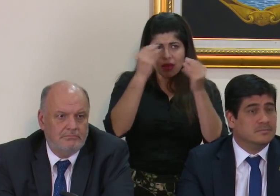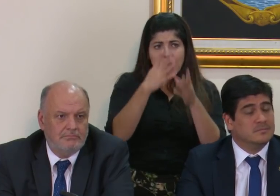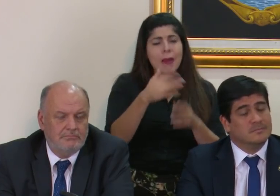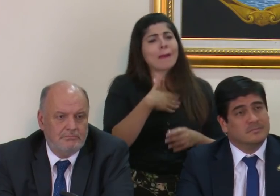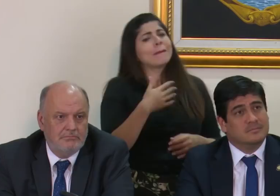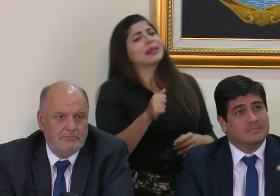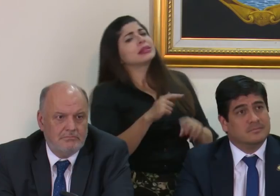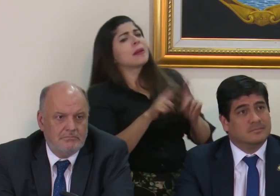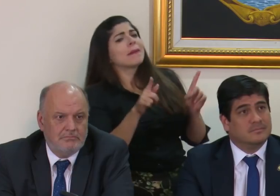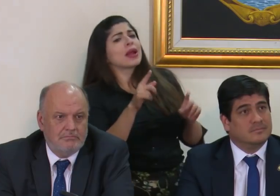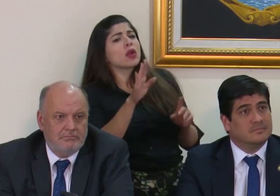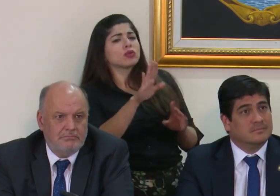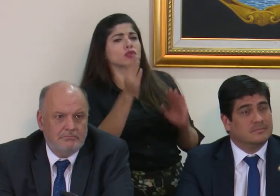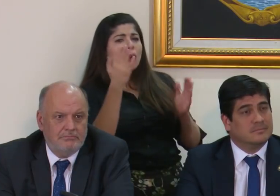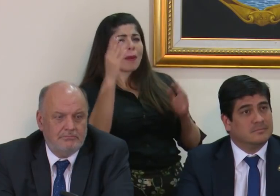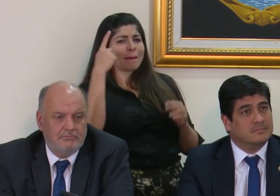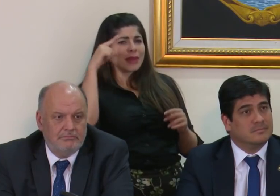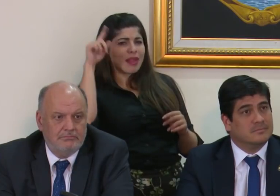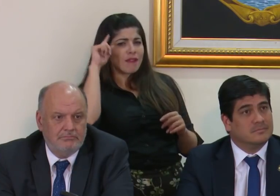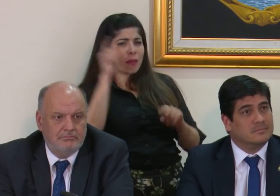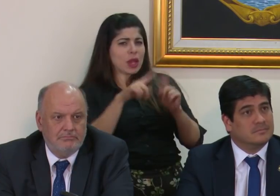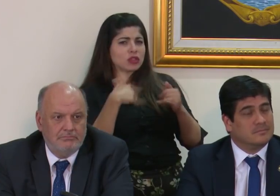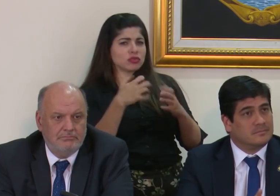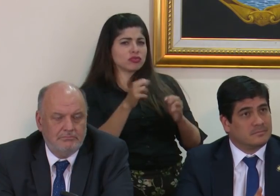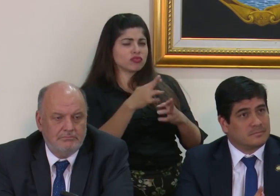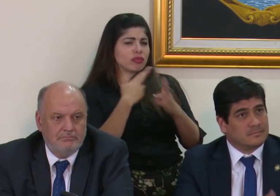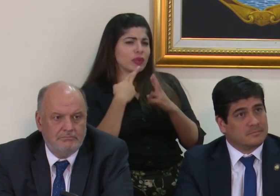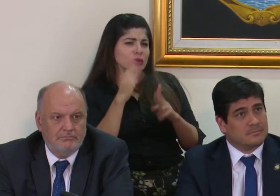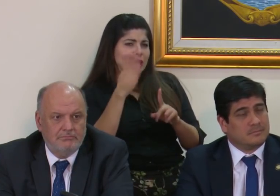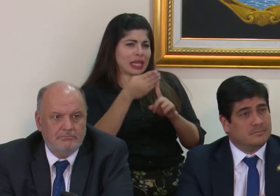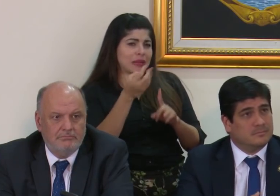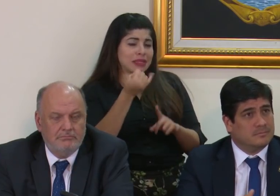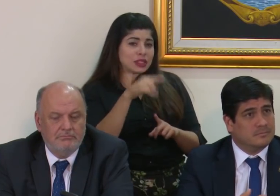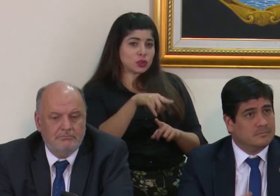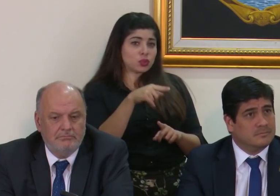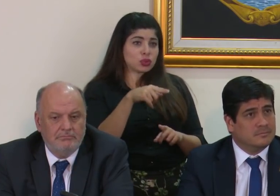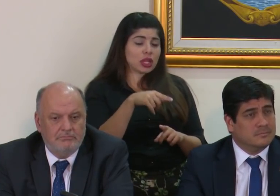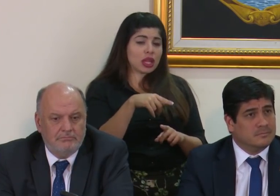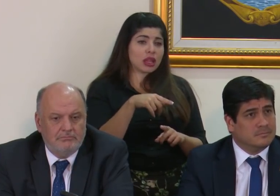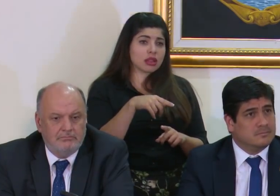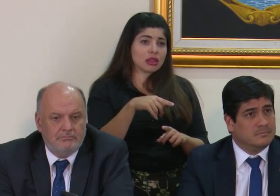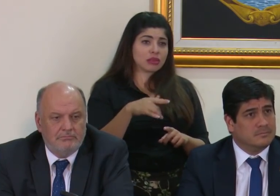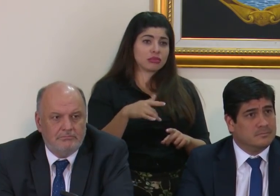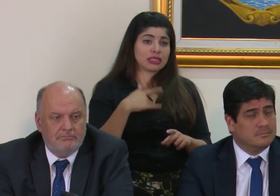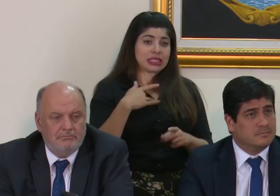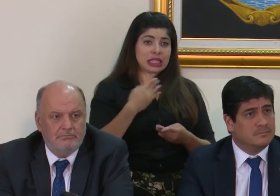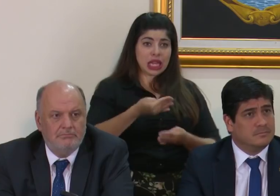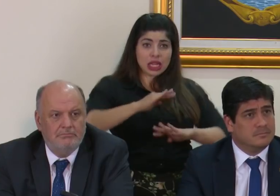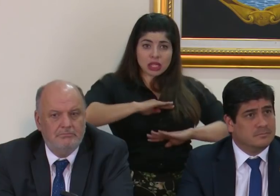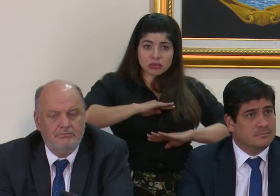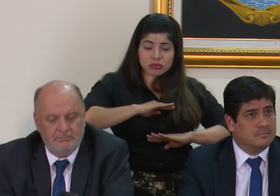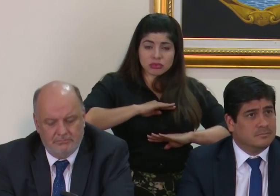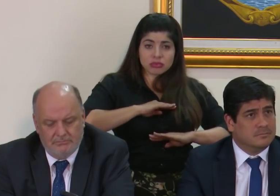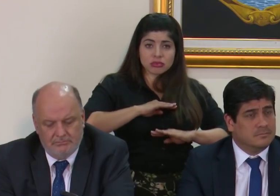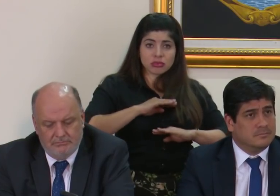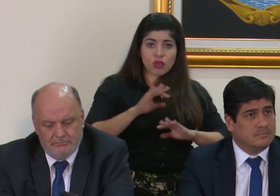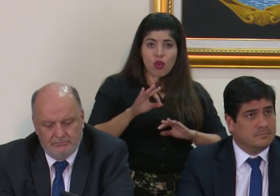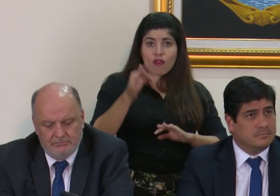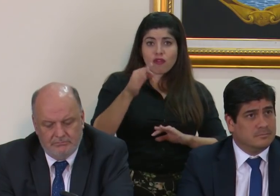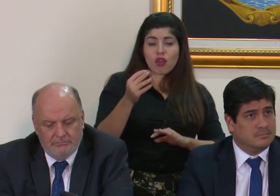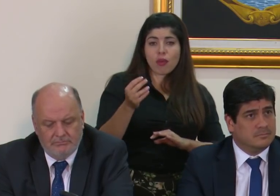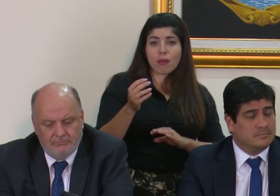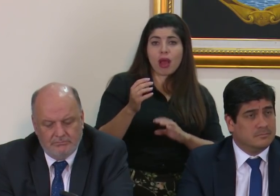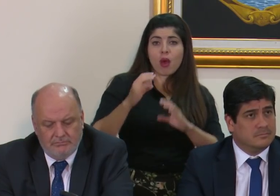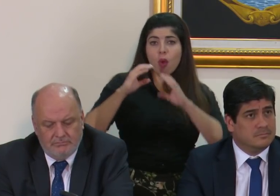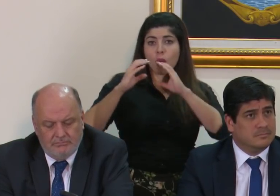Presidente, pero aparte de la metáfora, solo si quiere que me responda tal vez directamente si usted está conforme con el manejo de la